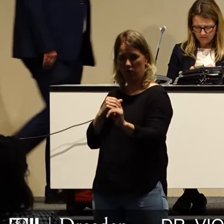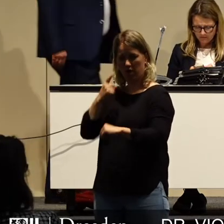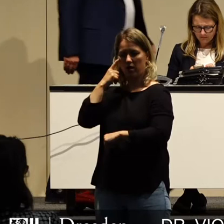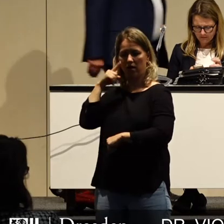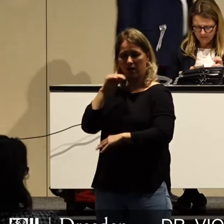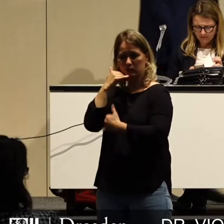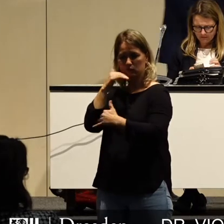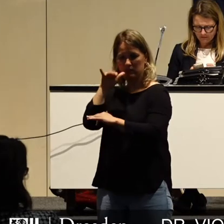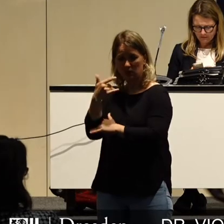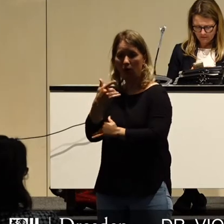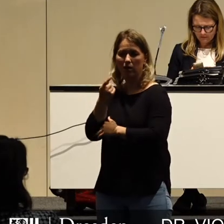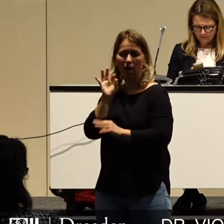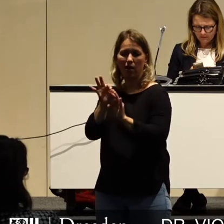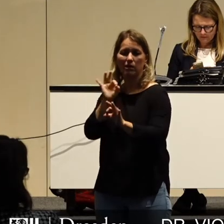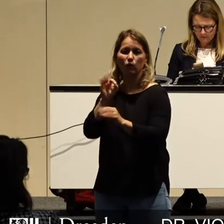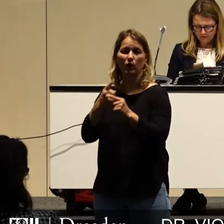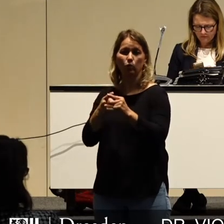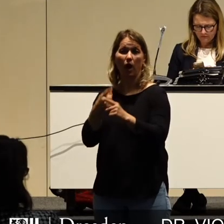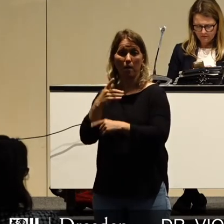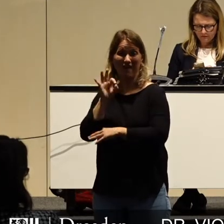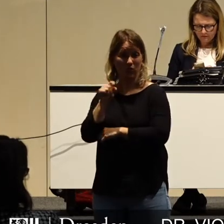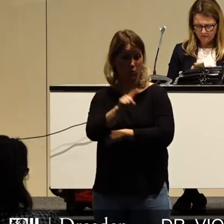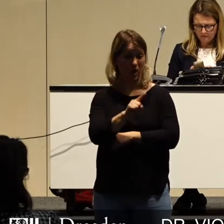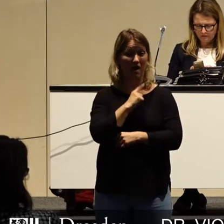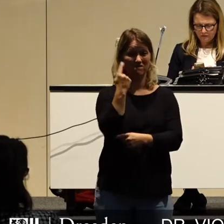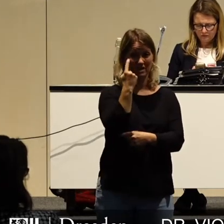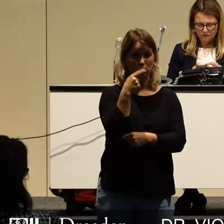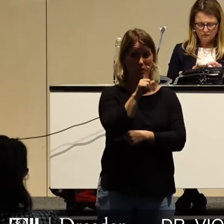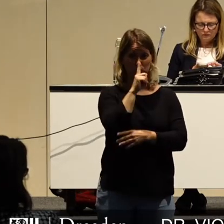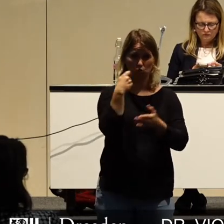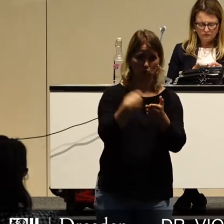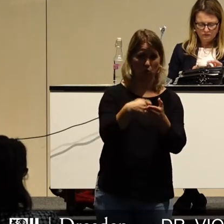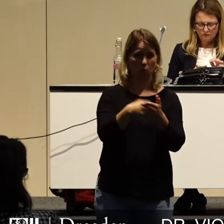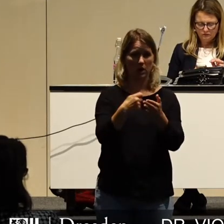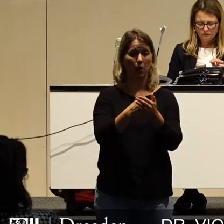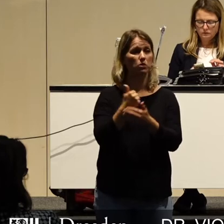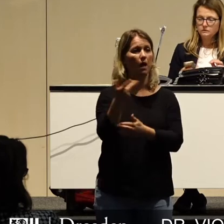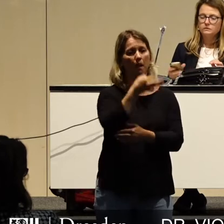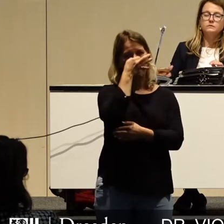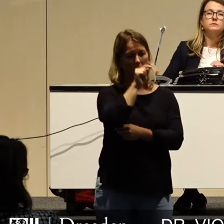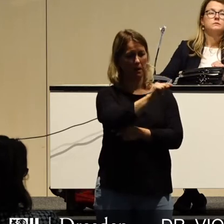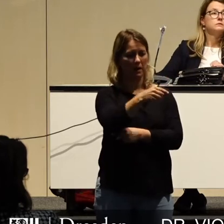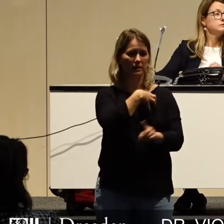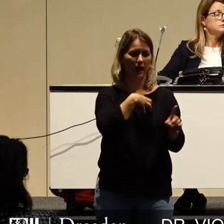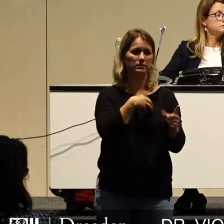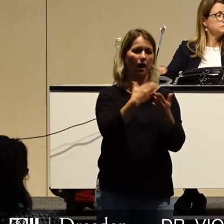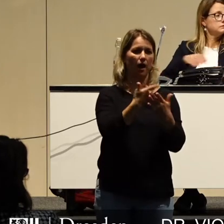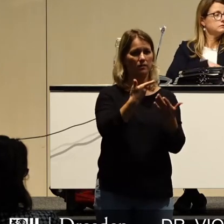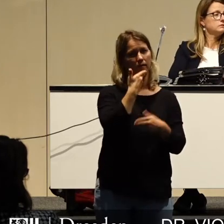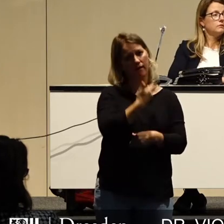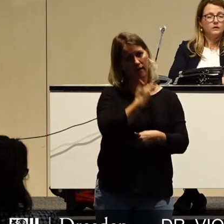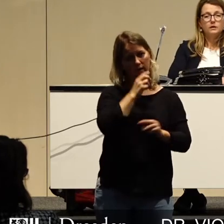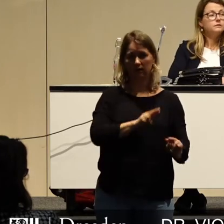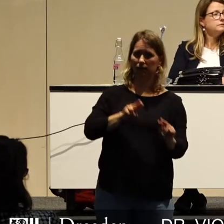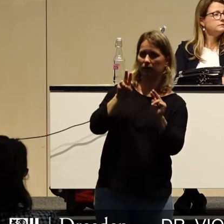aber bestimmt nicht für die Sanierung eines überteuerten Fernsehturms, der einige wenige Dresdner gegebenenfalls in Entzückung versetzen mag,